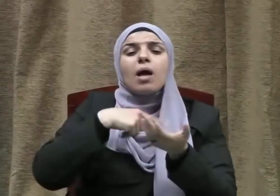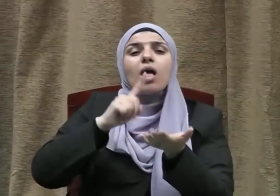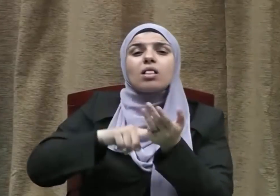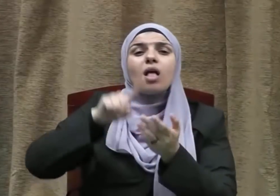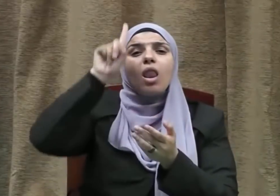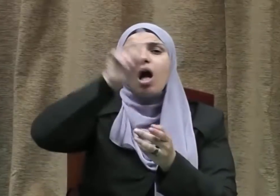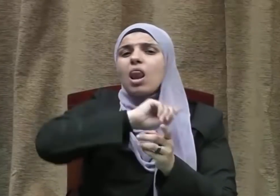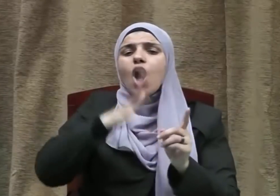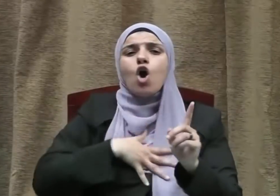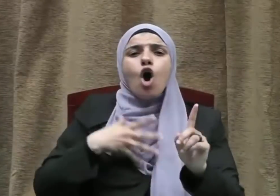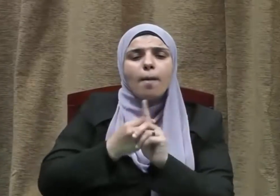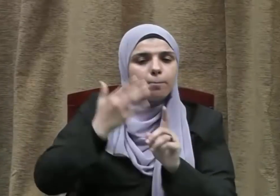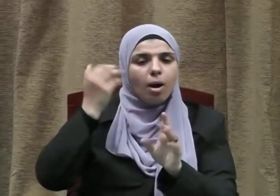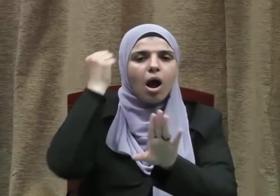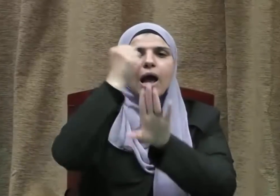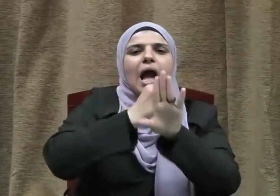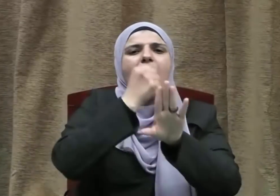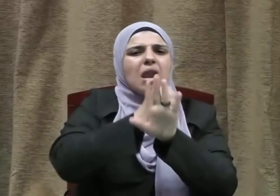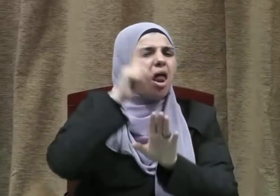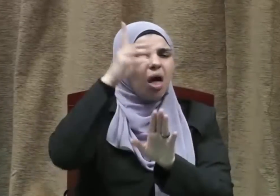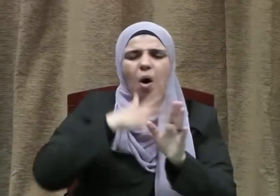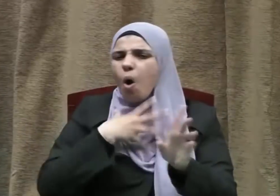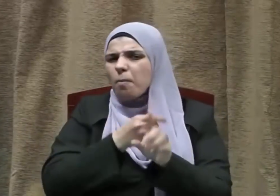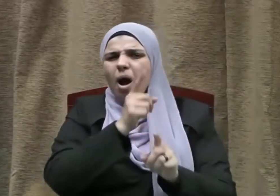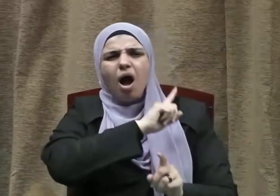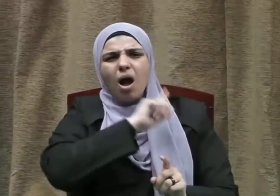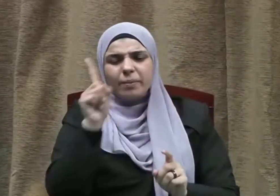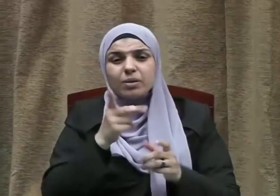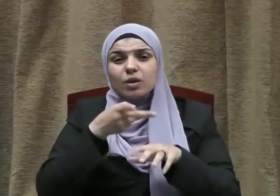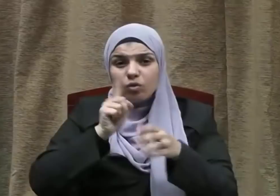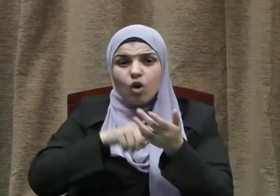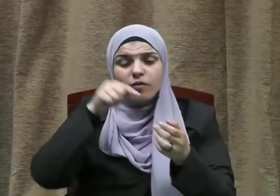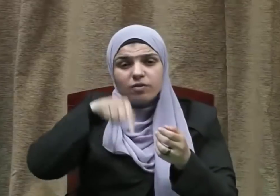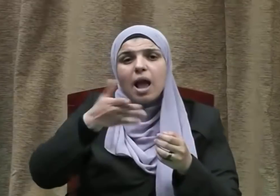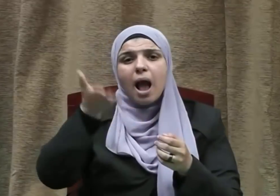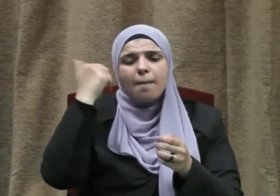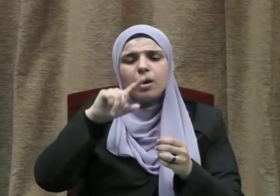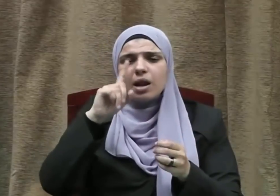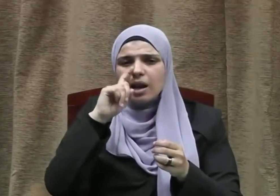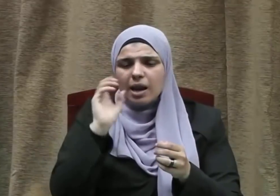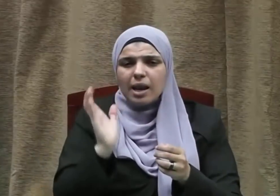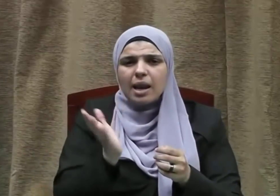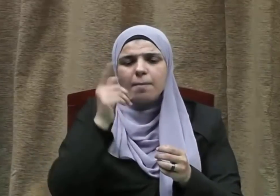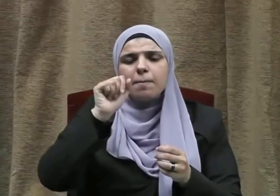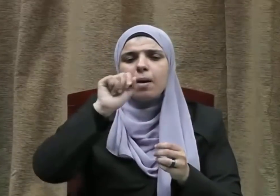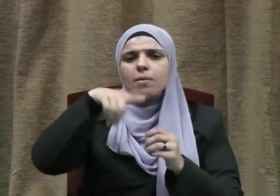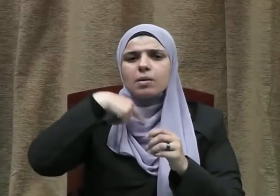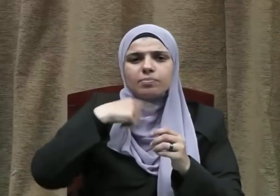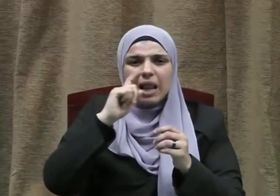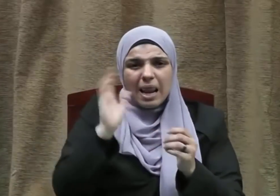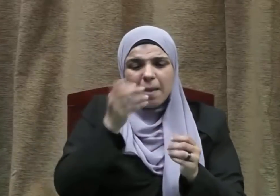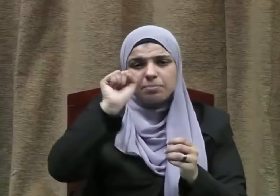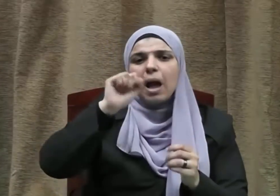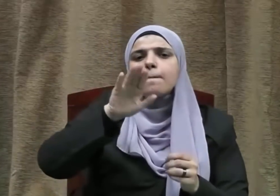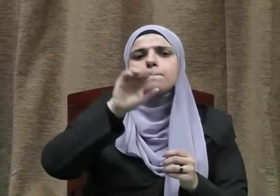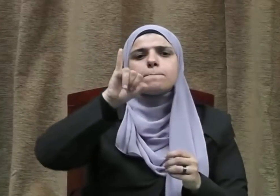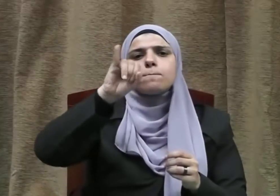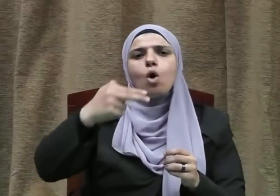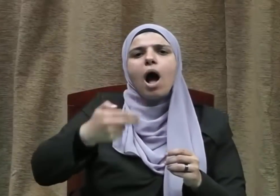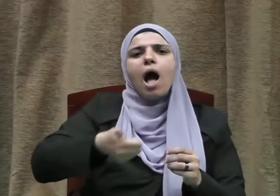إن الله لا يحب الخائنين ويوم أن كان بين سيدنا معاوية بن